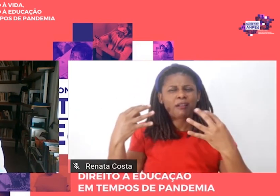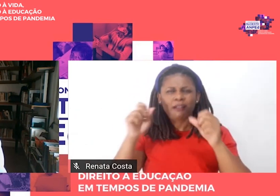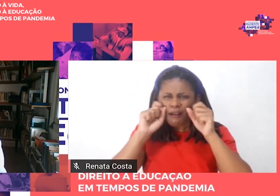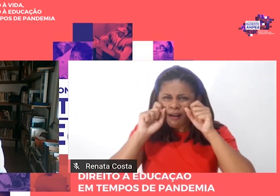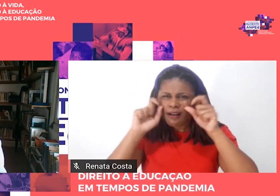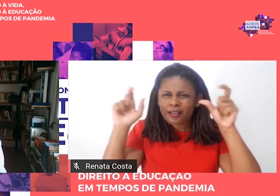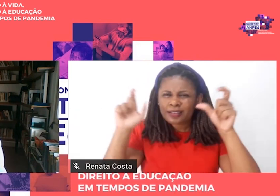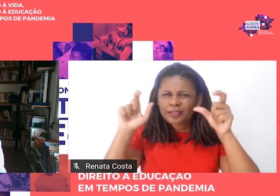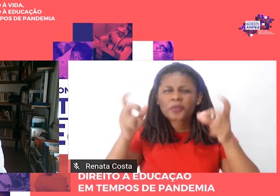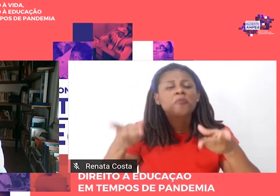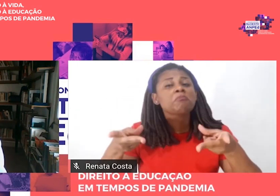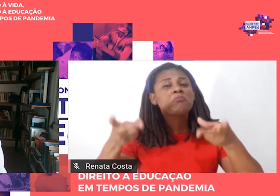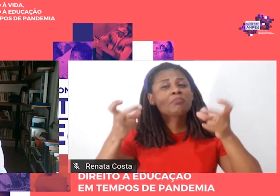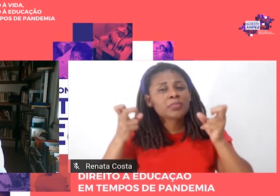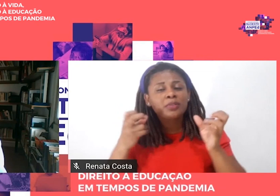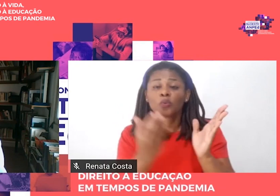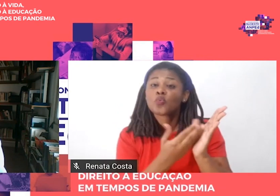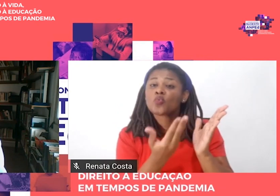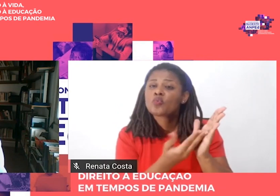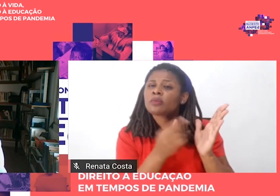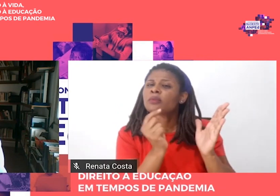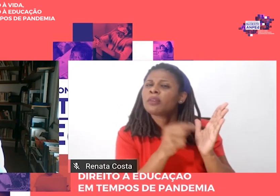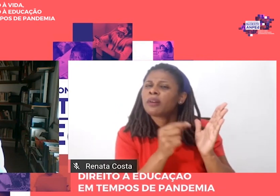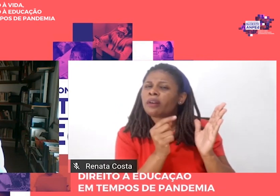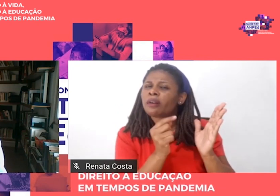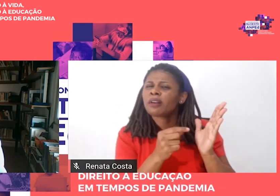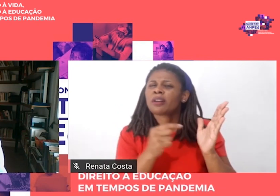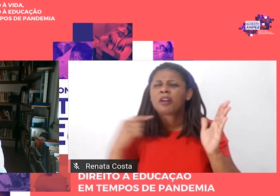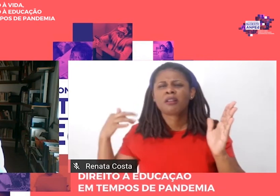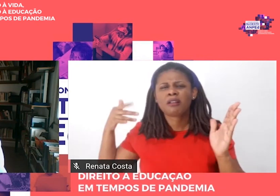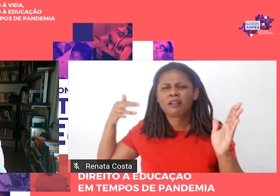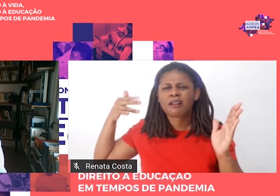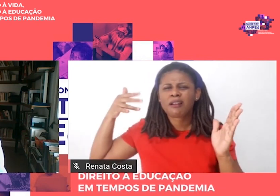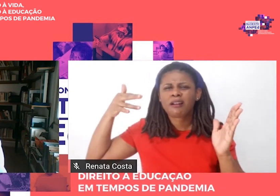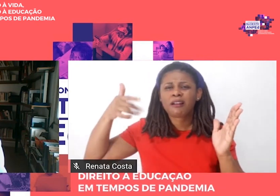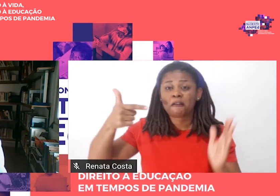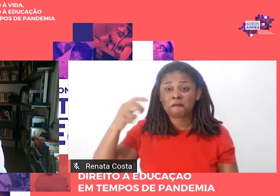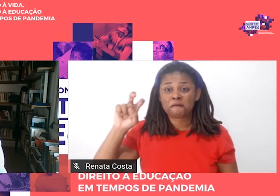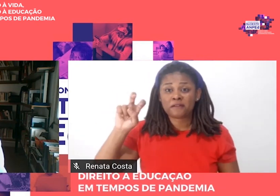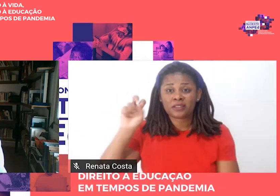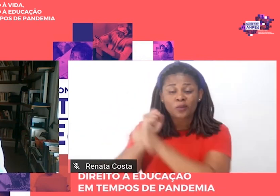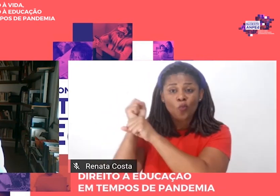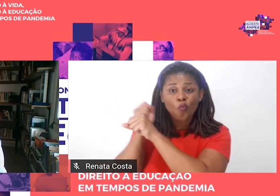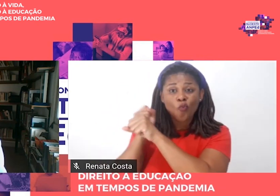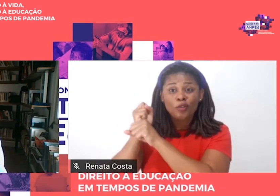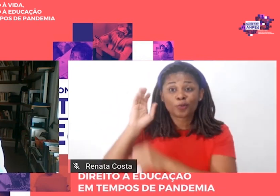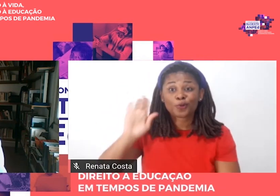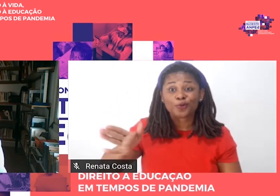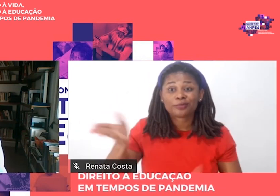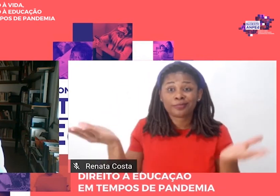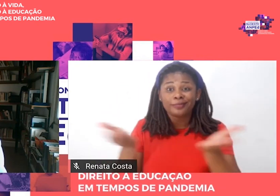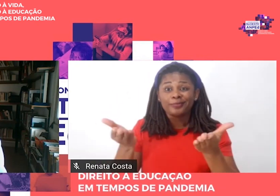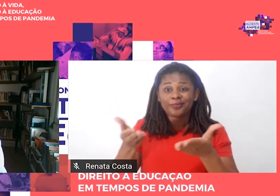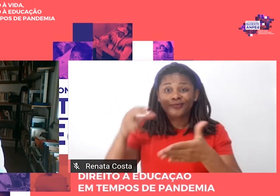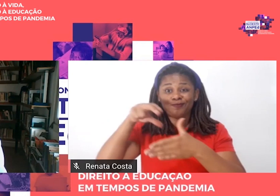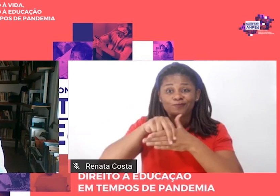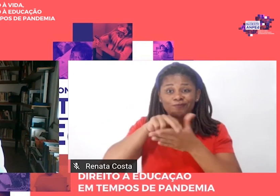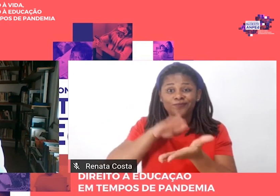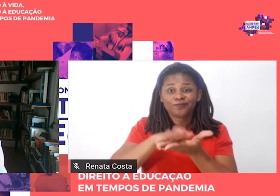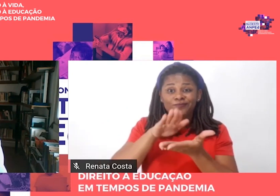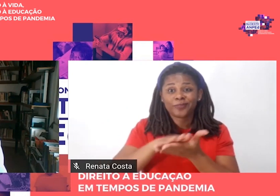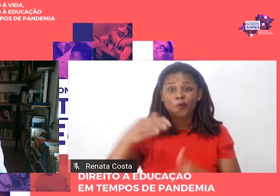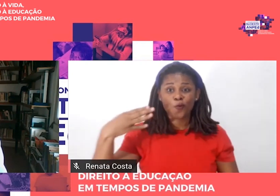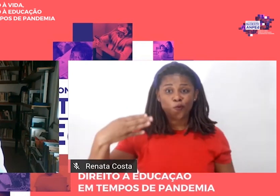fato de que o livro em 25 anos atingiu a 40ª edição e, nos últimos 10 anos,